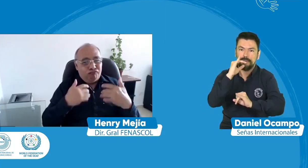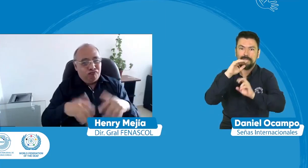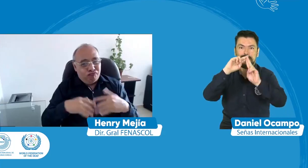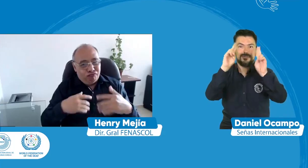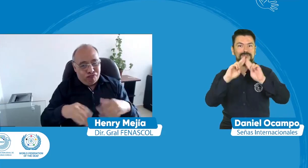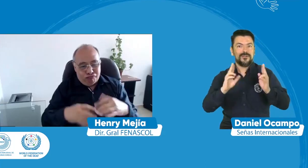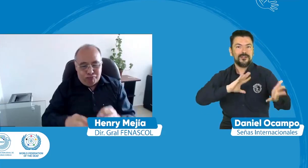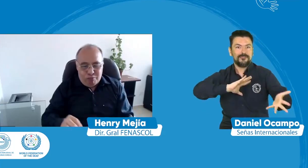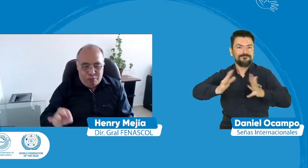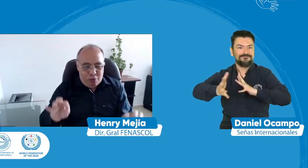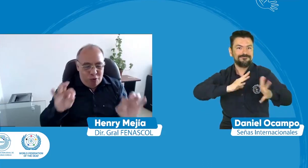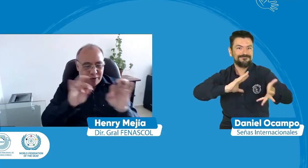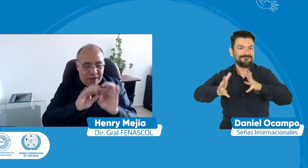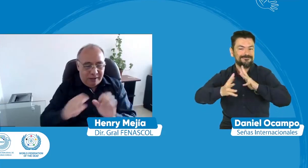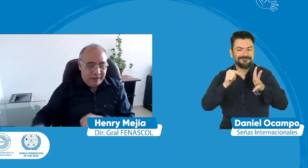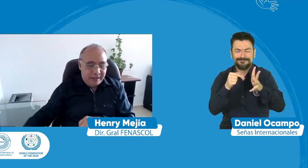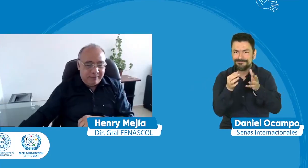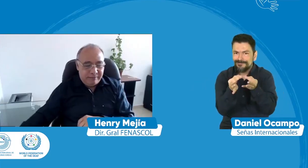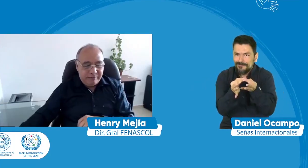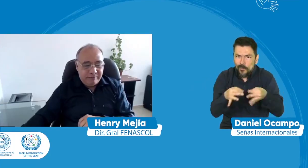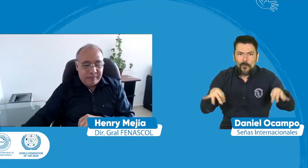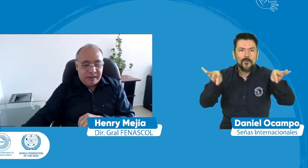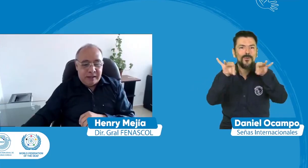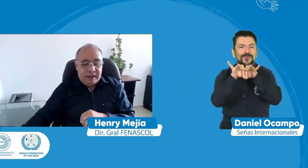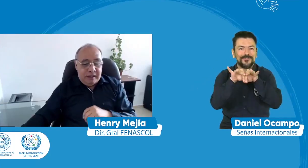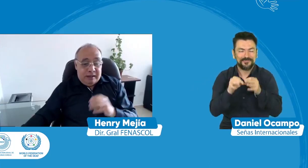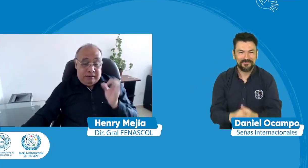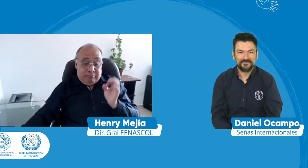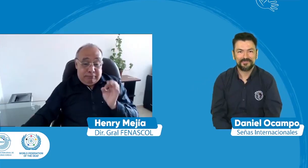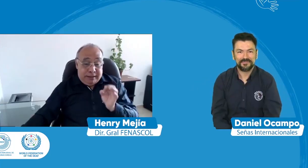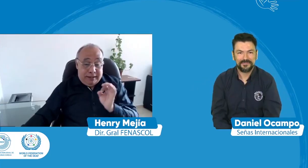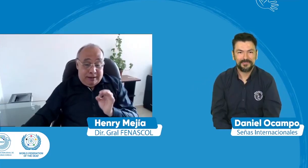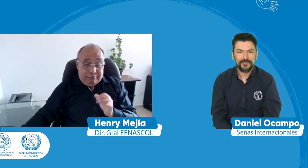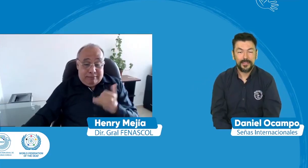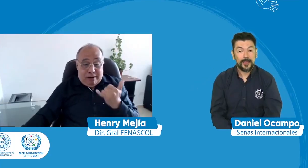internacional de las lenguas de señas es algo también de suma importancia